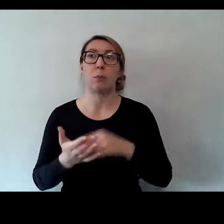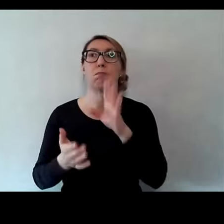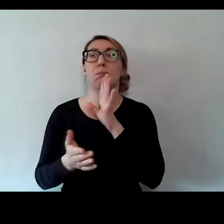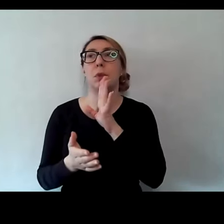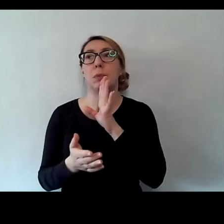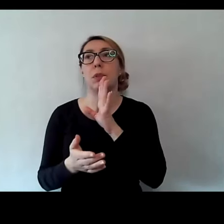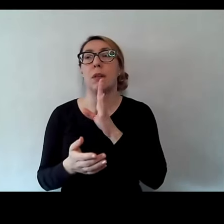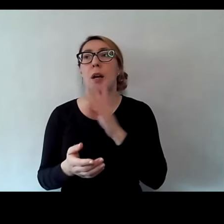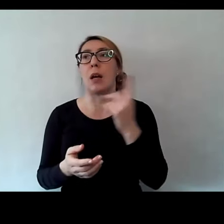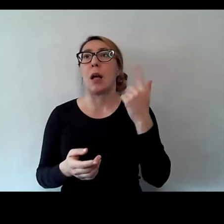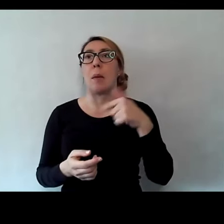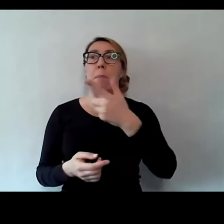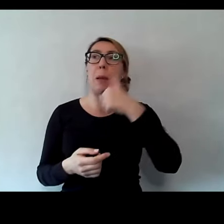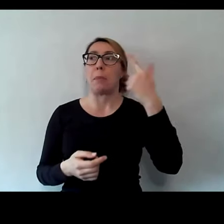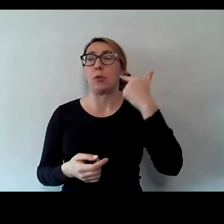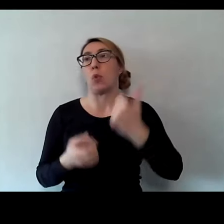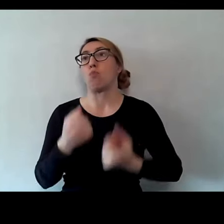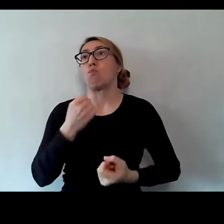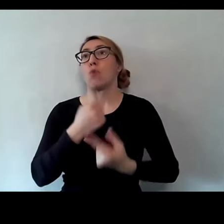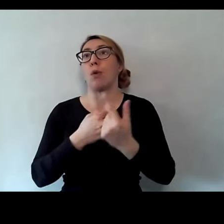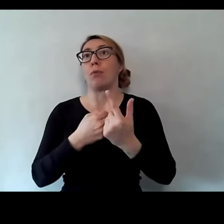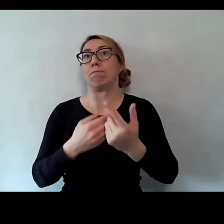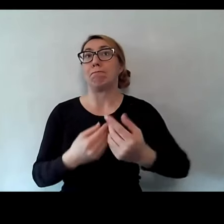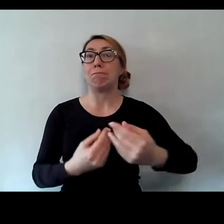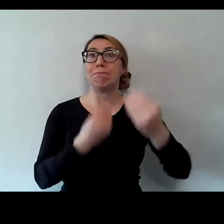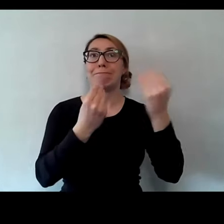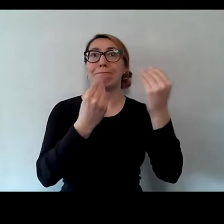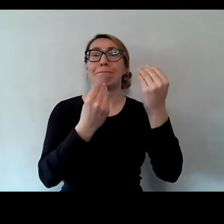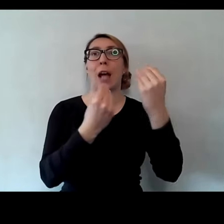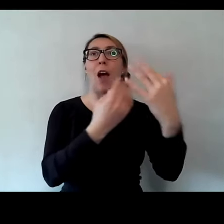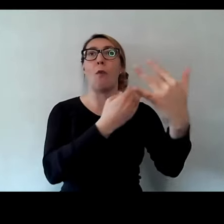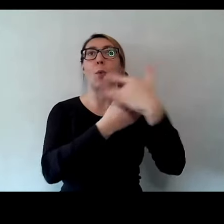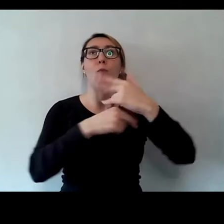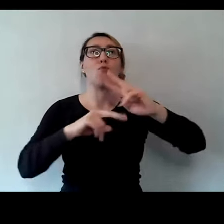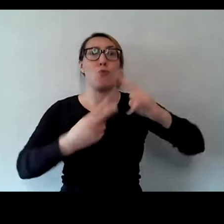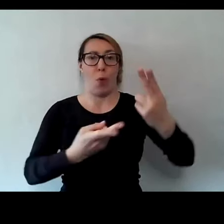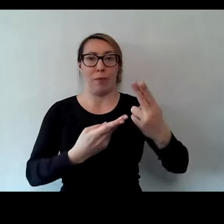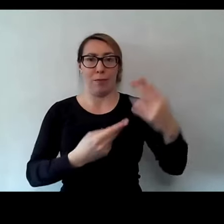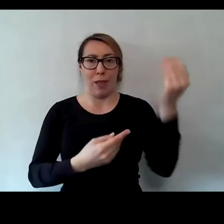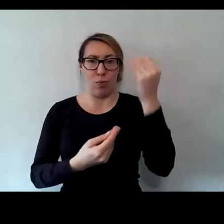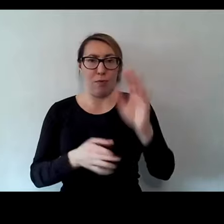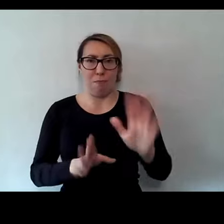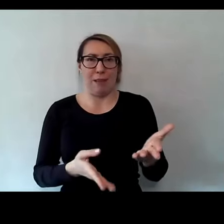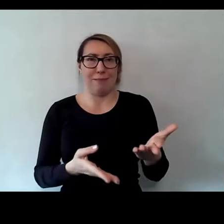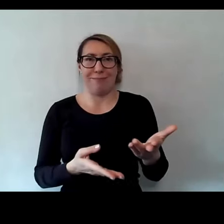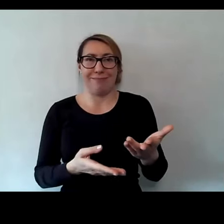że to dzieje się coś spektakularnego pod wpływem nie wiadomo czego. Naprawdę.